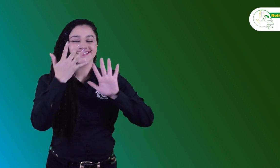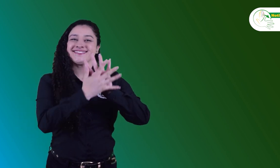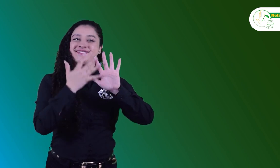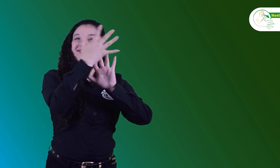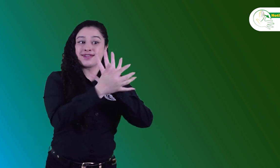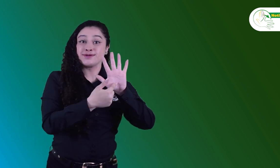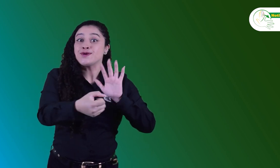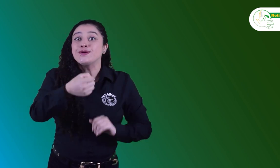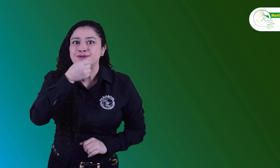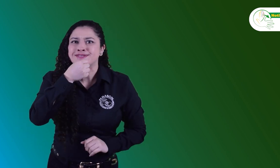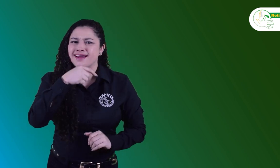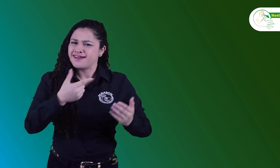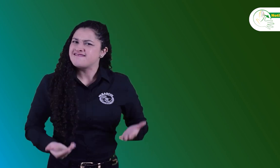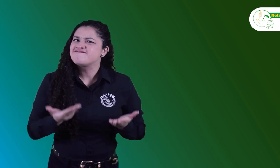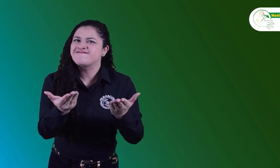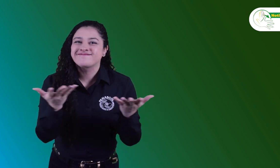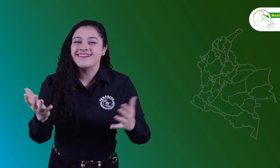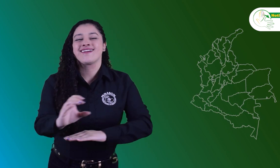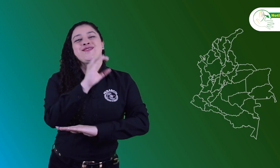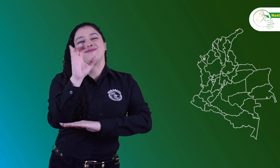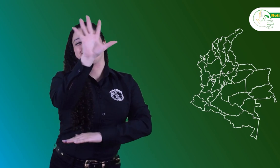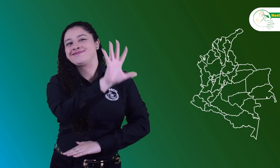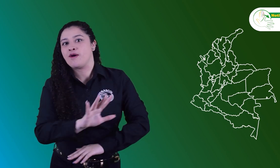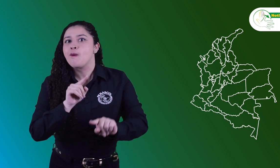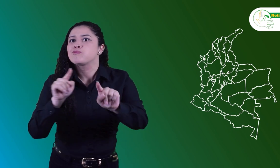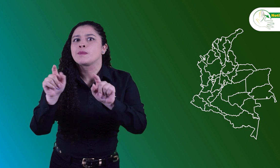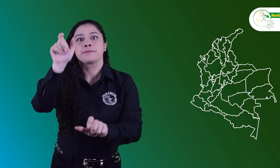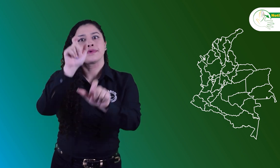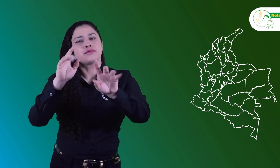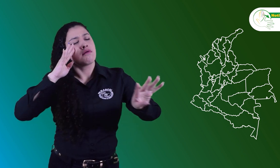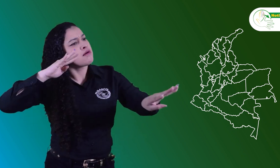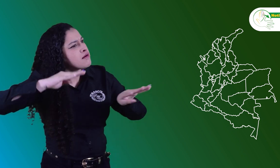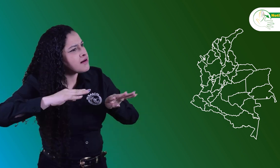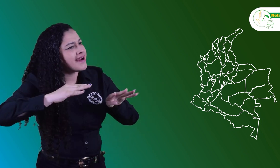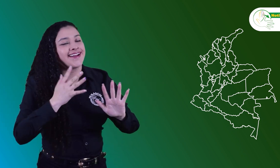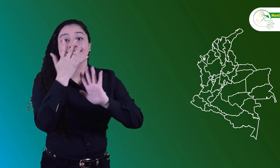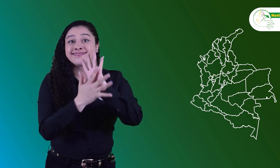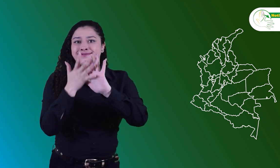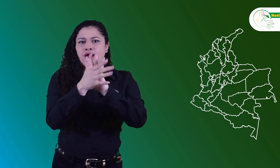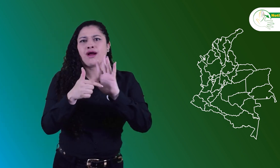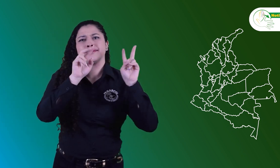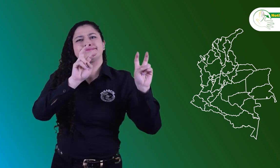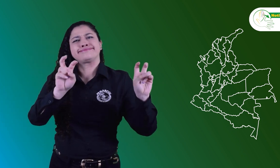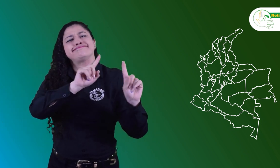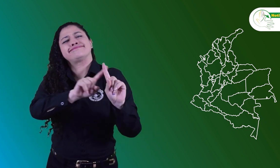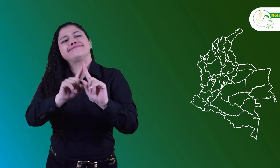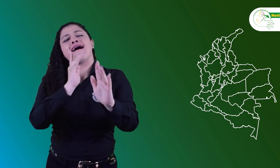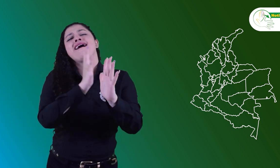Bienvenidos a Noticeñales, el noticiero que contribuye a la toma de conciencia por los derechos de las personas sordas